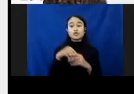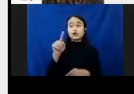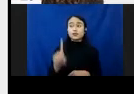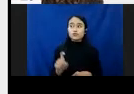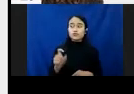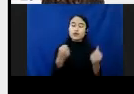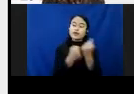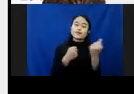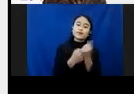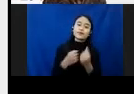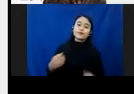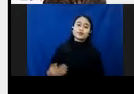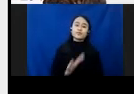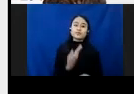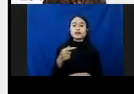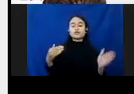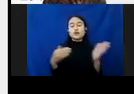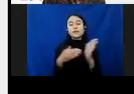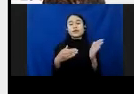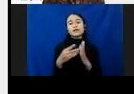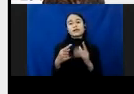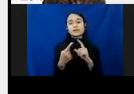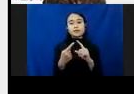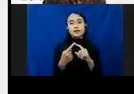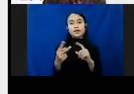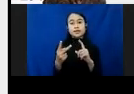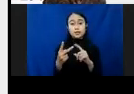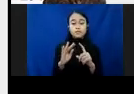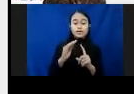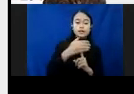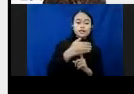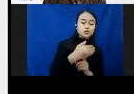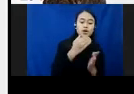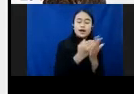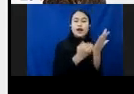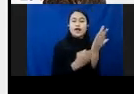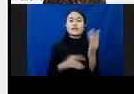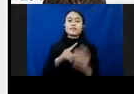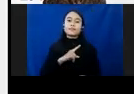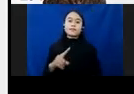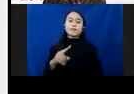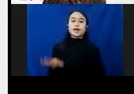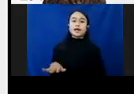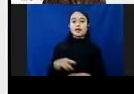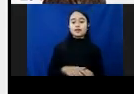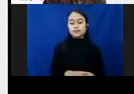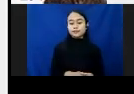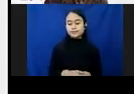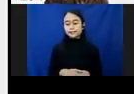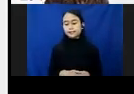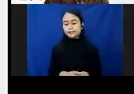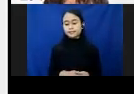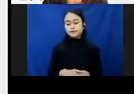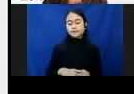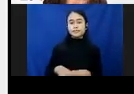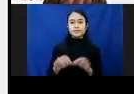kendala pertama. Yang kedua, pelindungan data pribadi anak korban. Itu juga menjadi kendala.